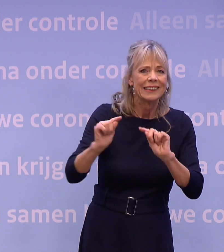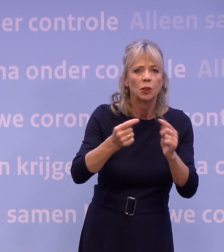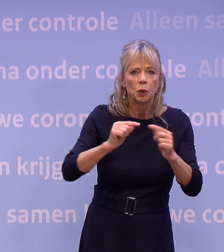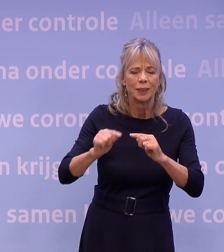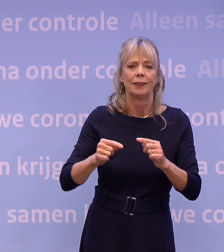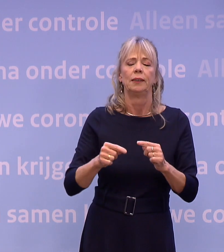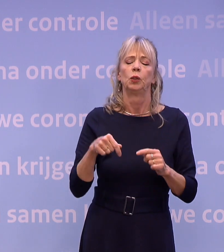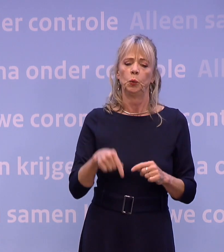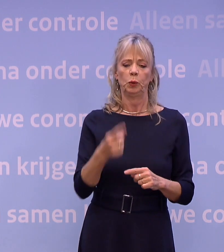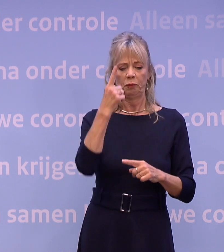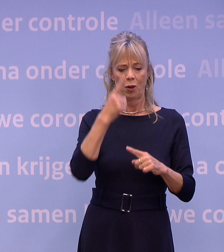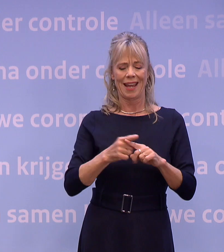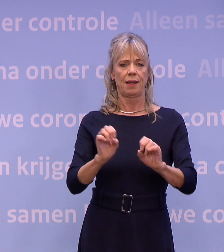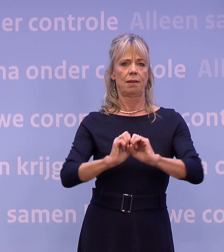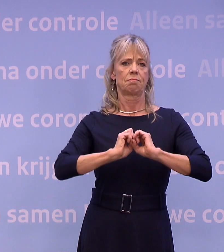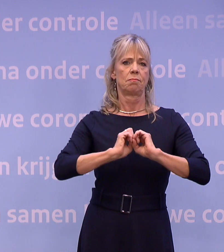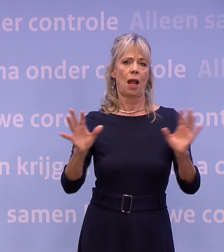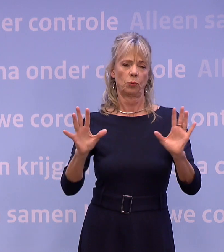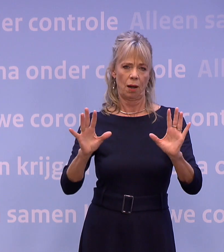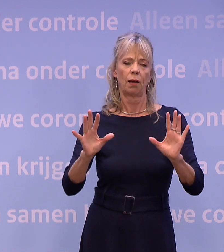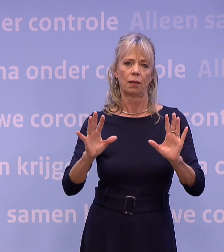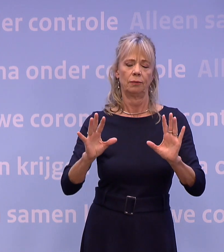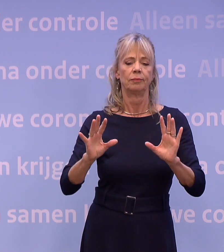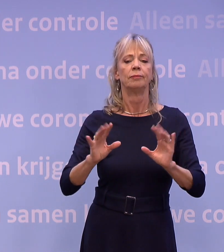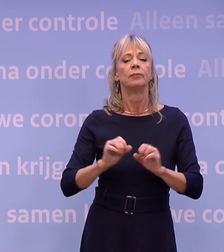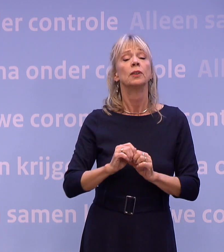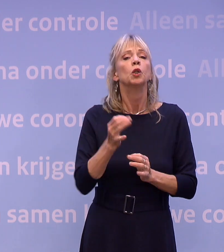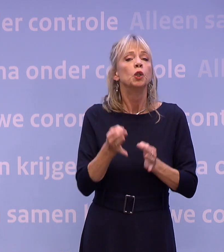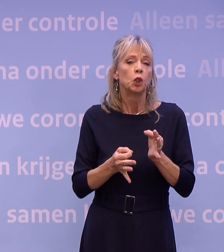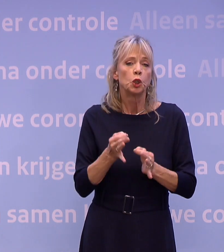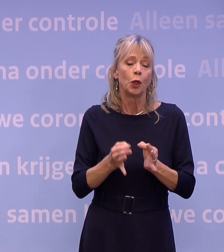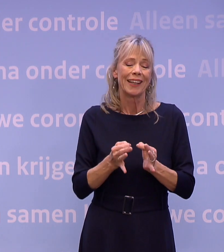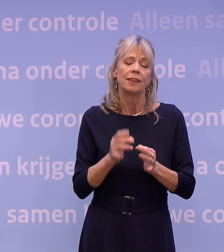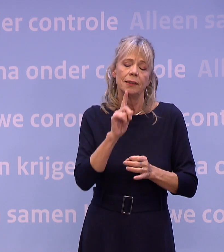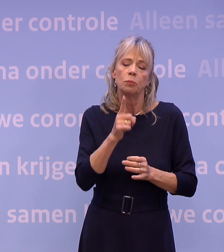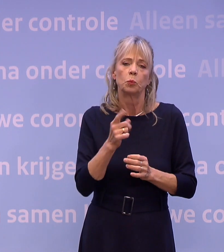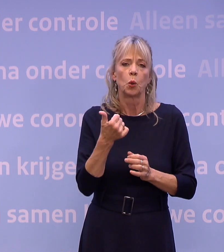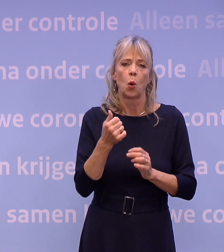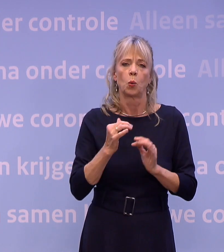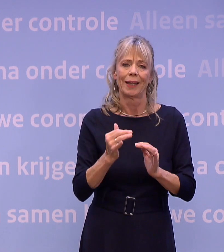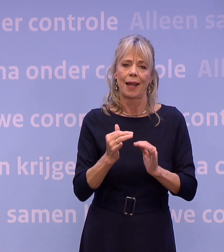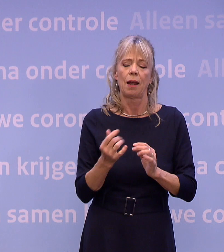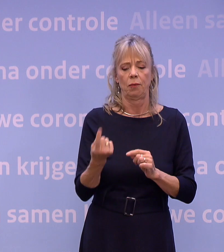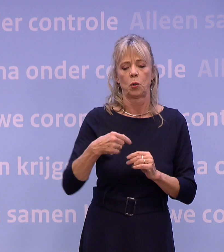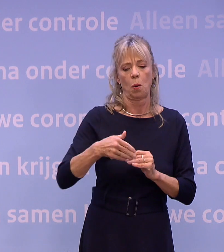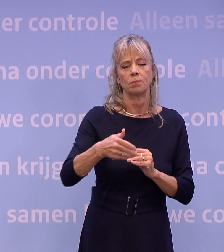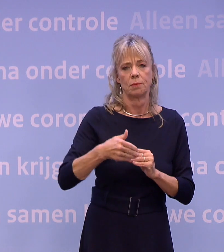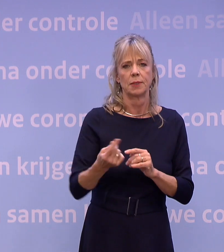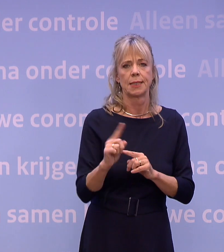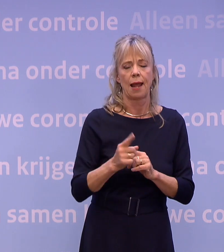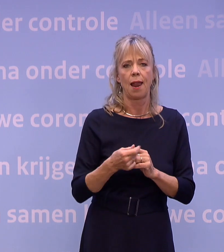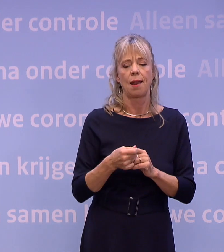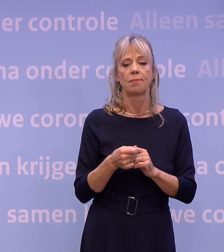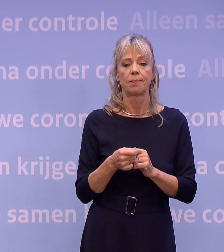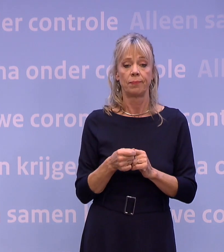beslechten. We moeten dat wel juridisch goed regelen en dat gaan we ook zo snel mogelijk doen. Maar als dat